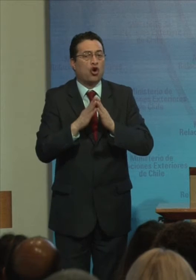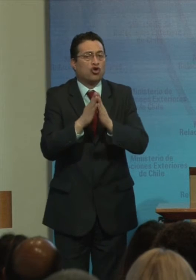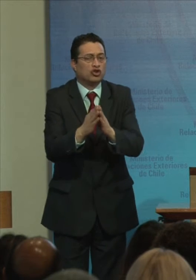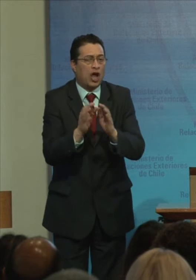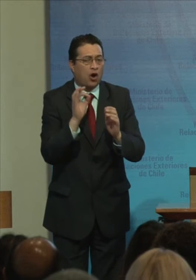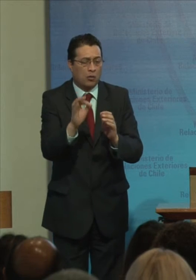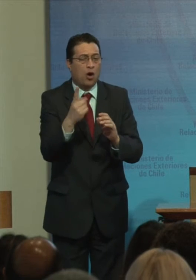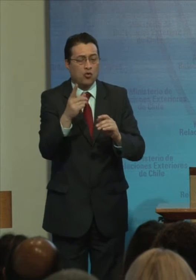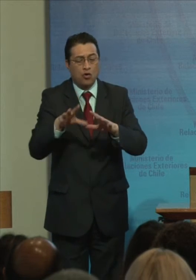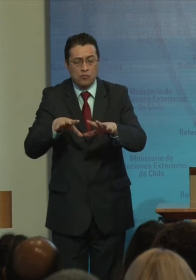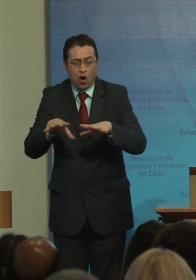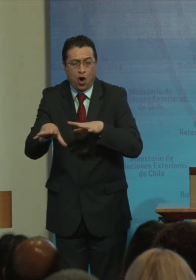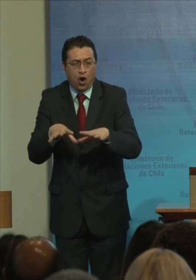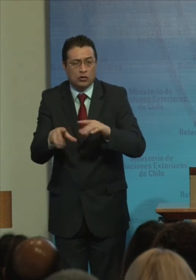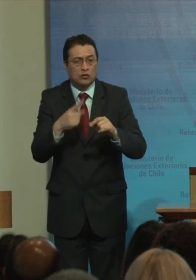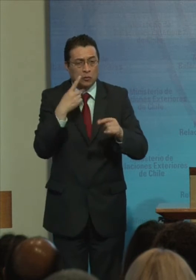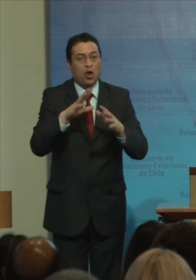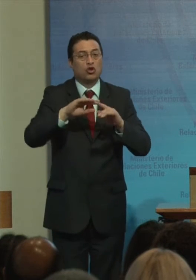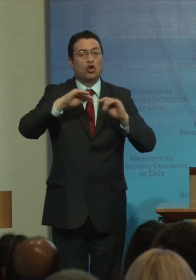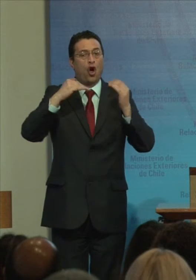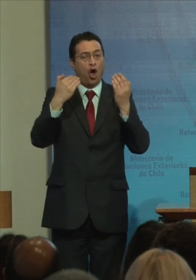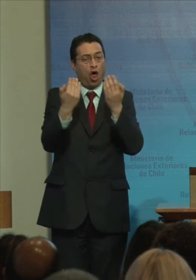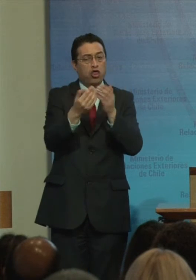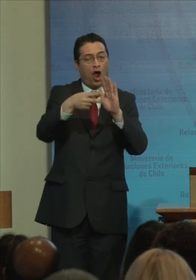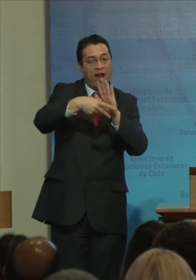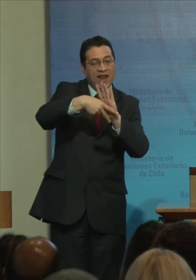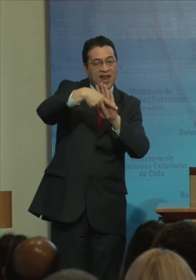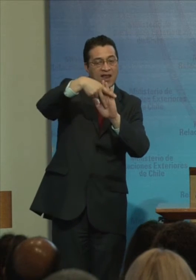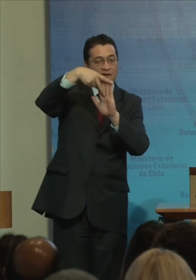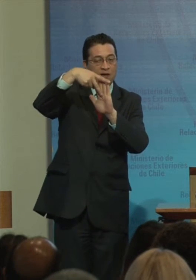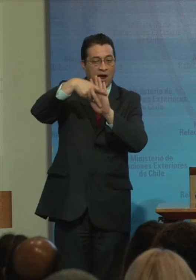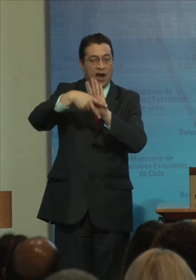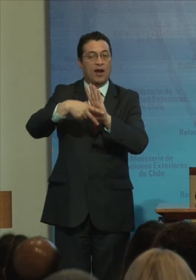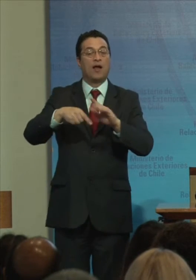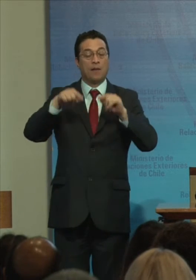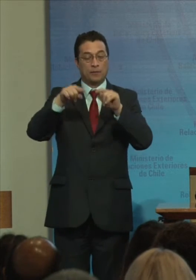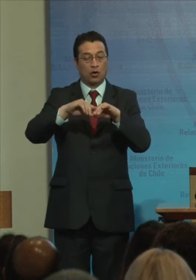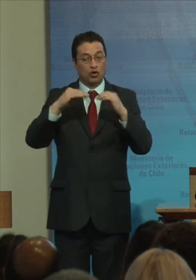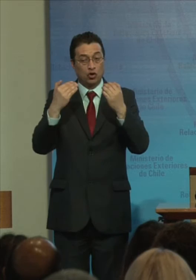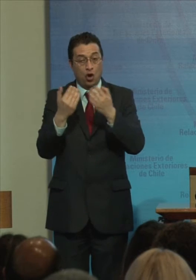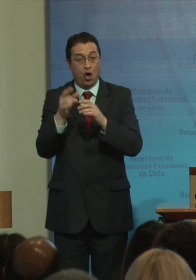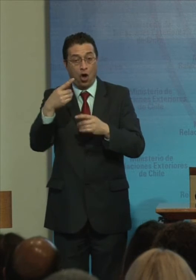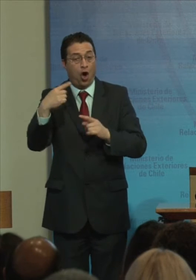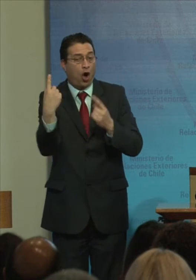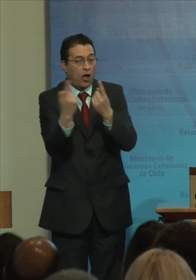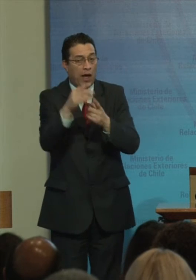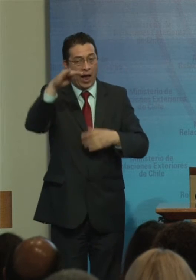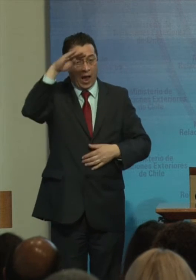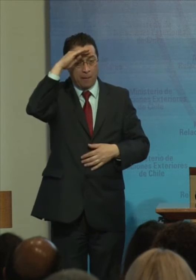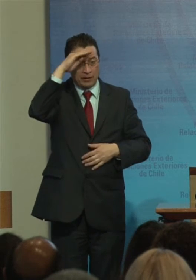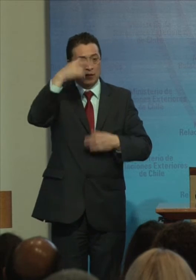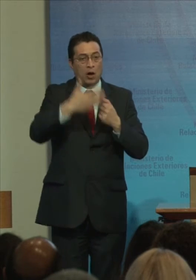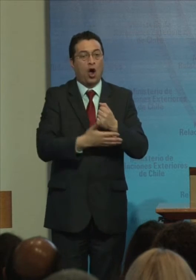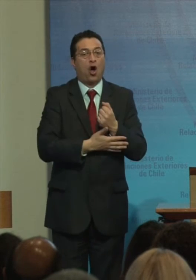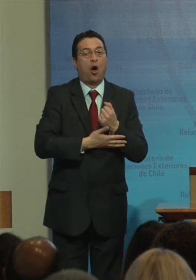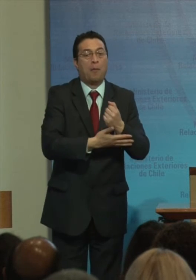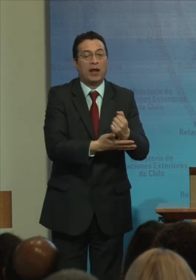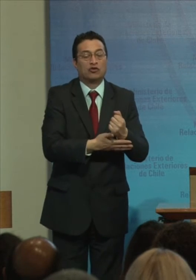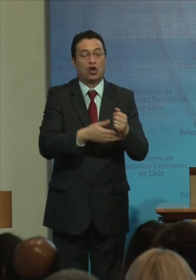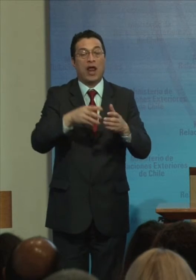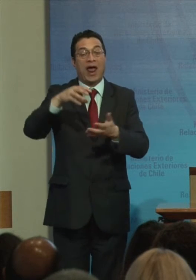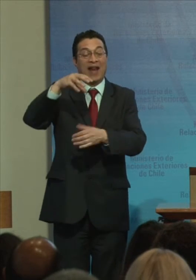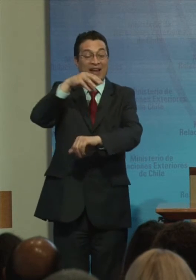articulaciones A todos los niveles En este sentido No es un caso Que todas las experiencias De cooperación Regional Y